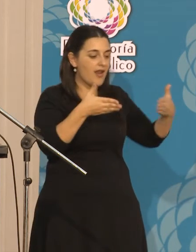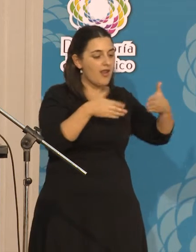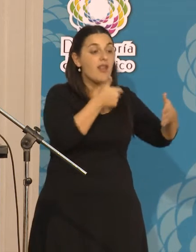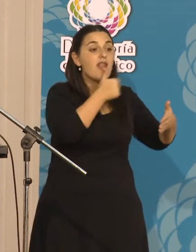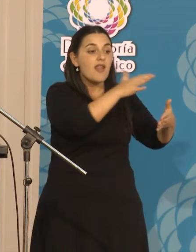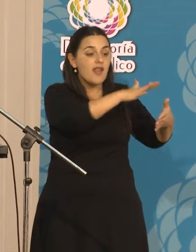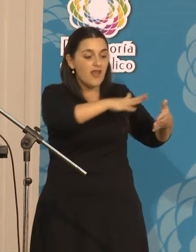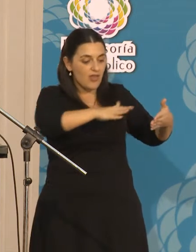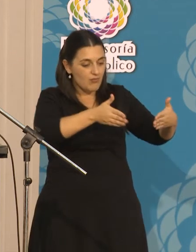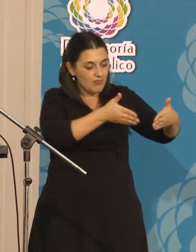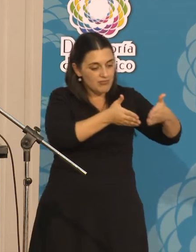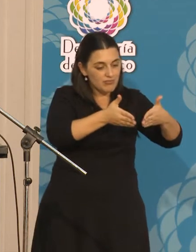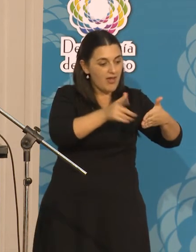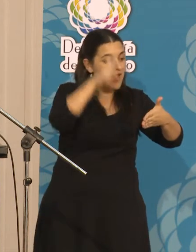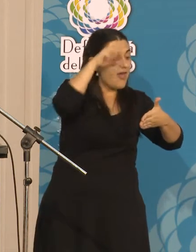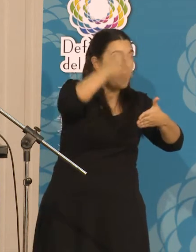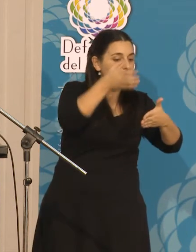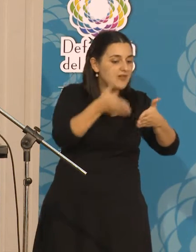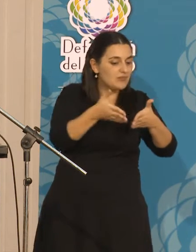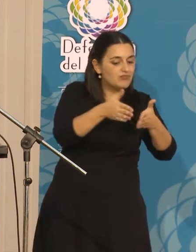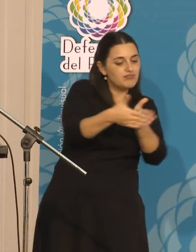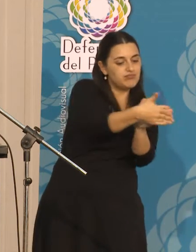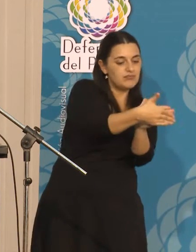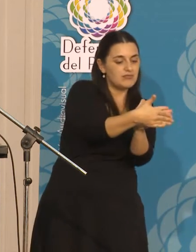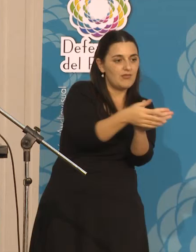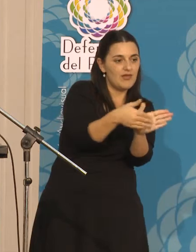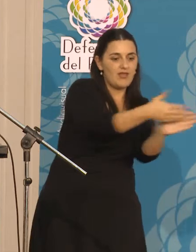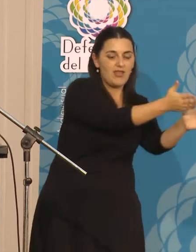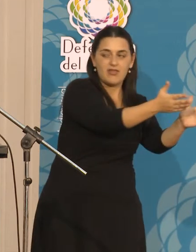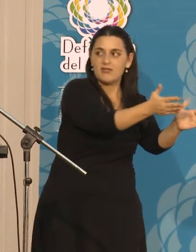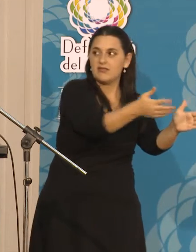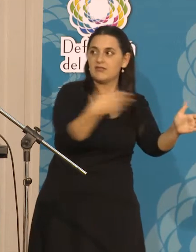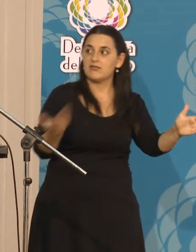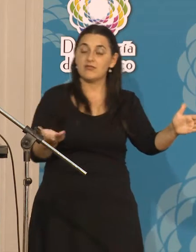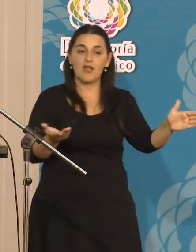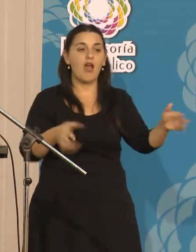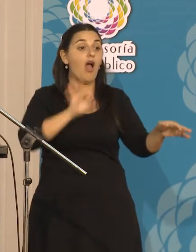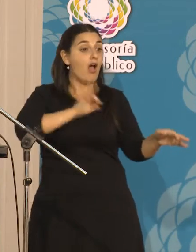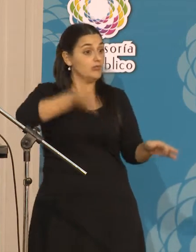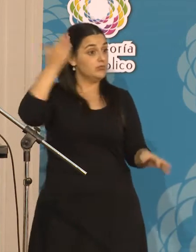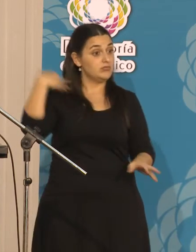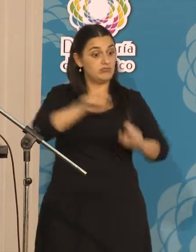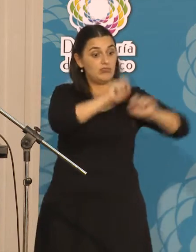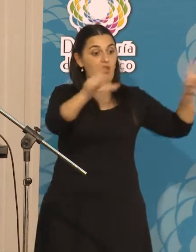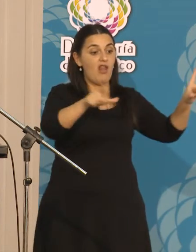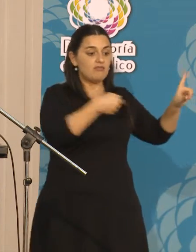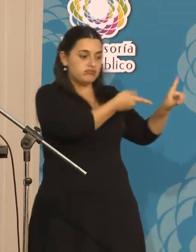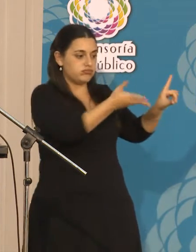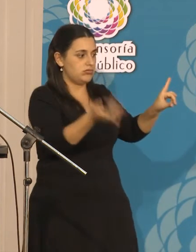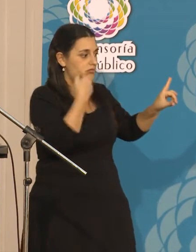Esto ocurrió el año pasado y se difundió por varios medios también y después